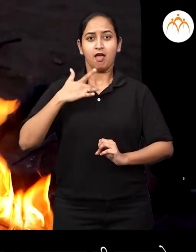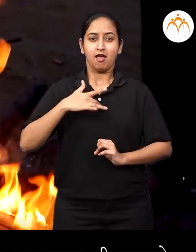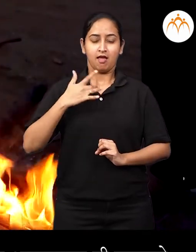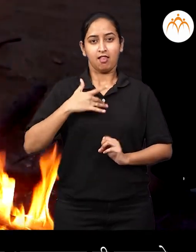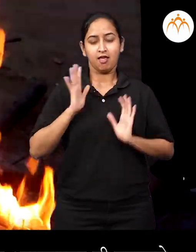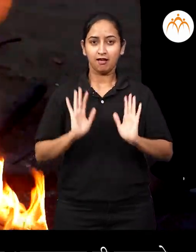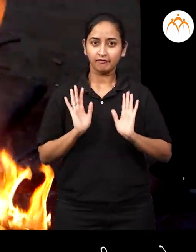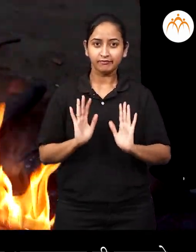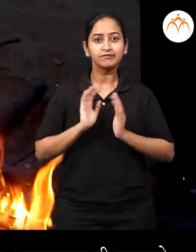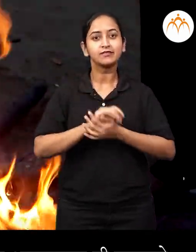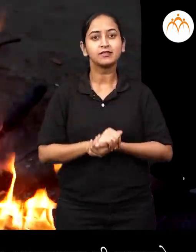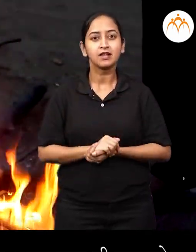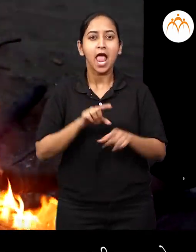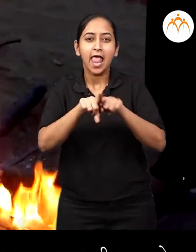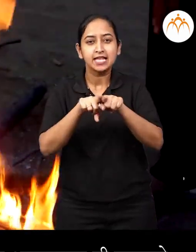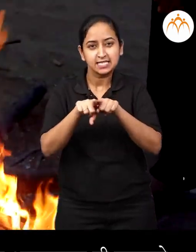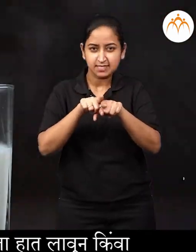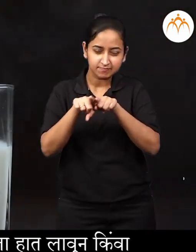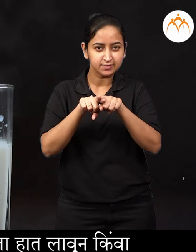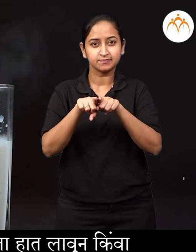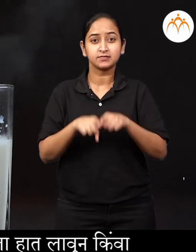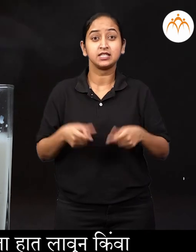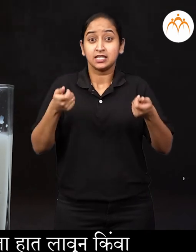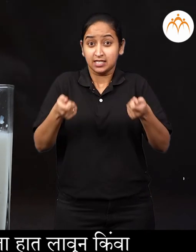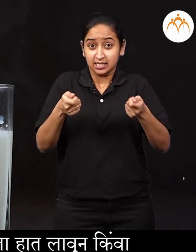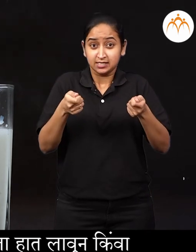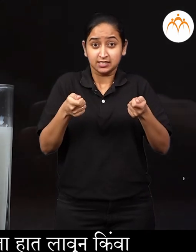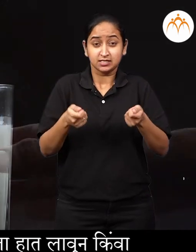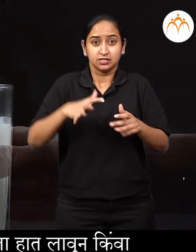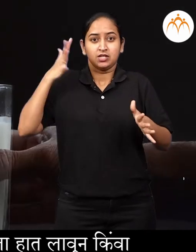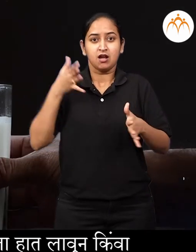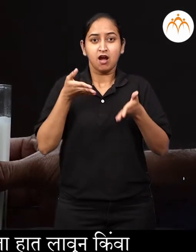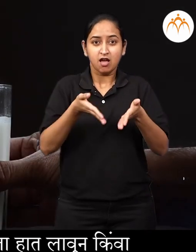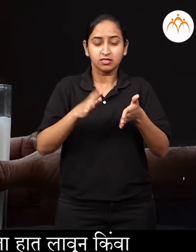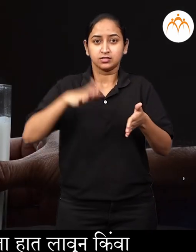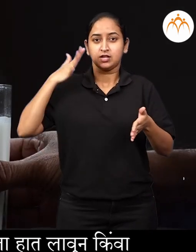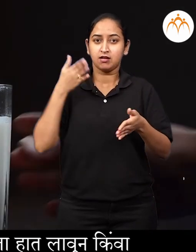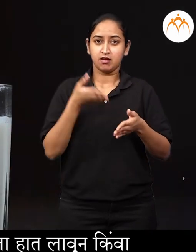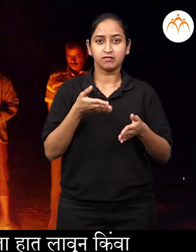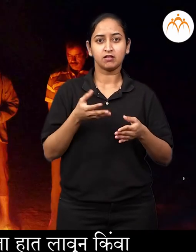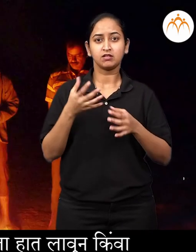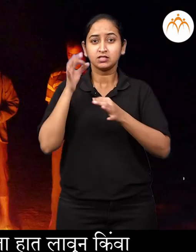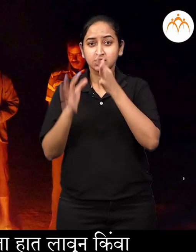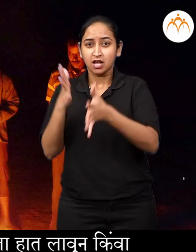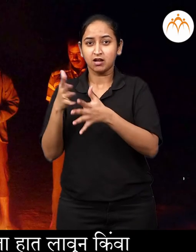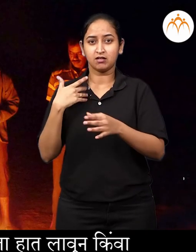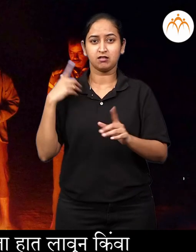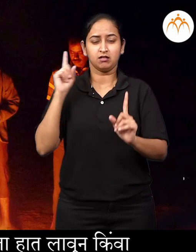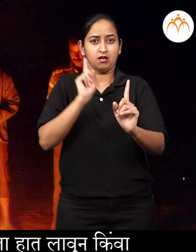आपले लाती जाना होते उदारन आर्थ, आपन उष्ण भांड्याला हात लाओन के वा उष्णतेचा जवल उभेराओन तिला